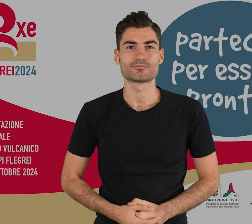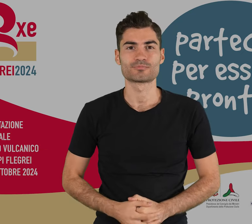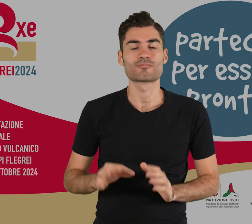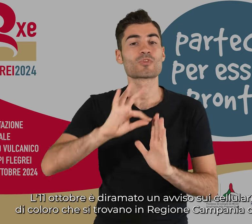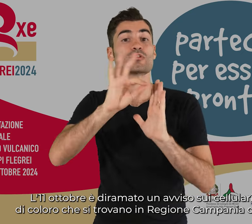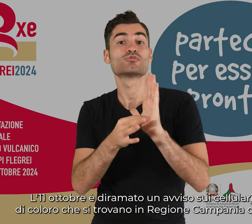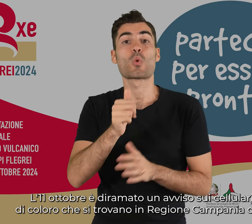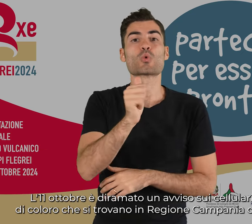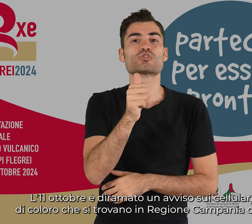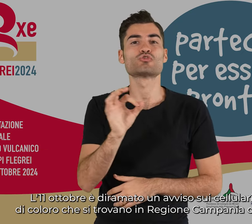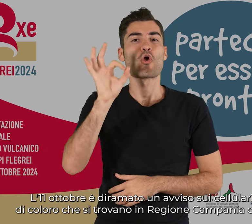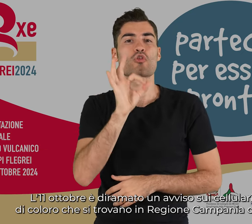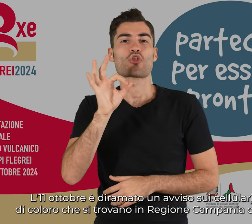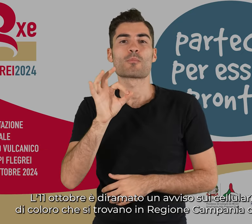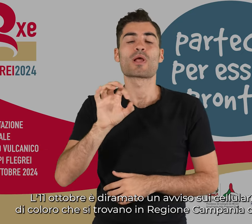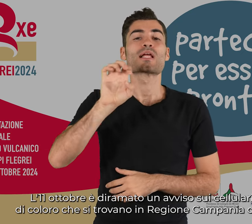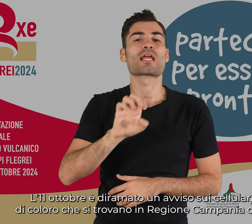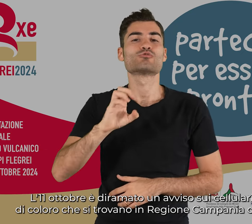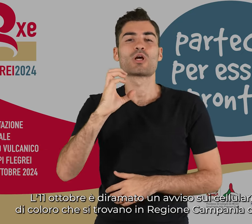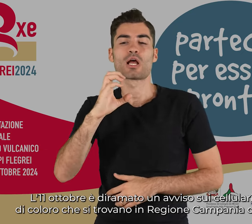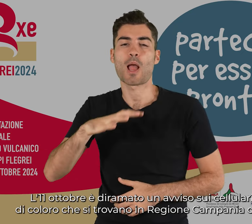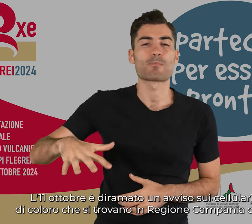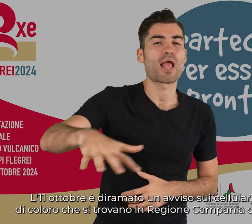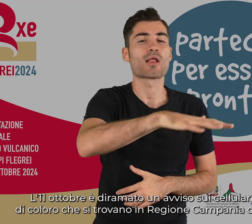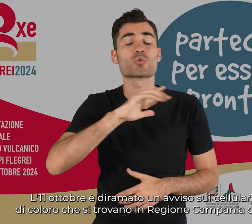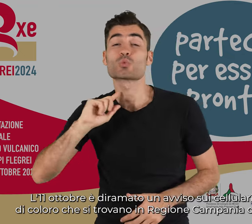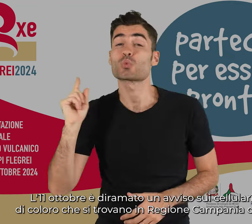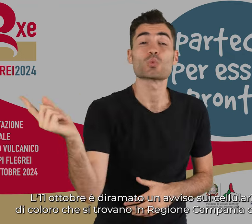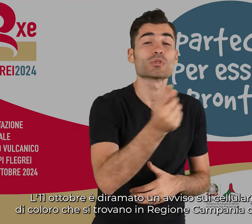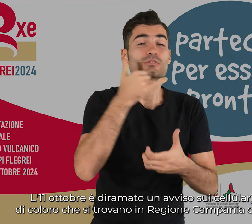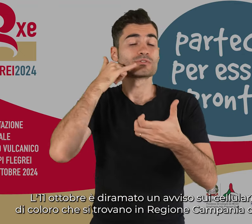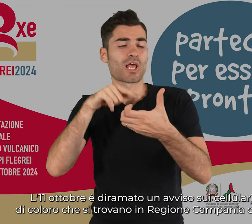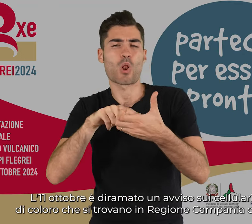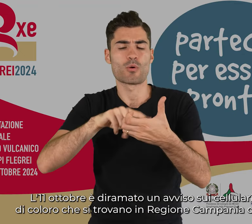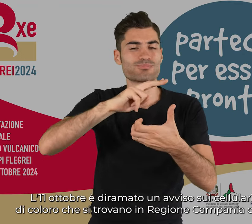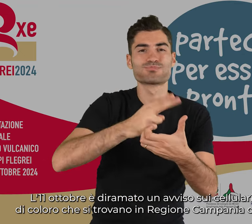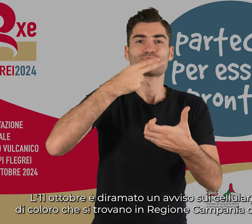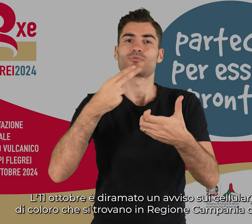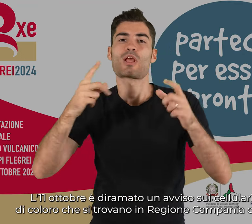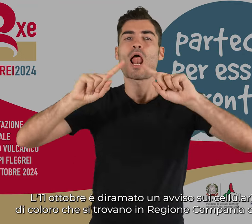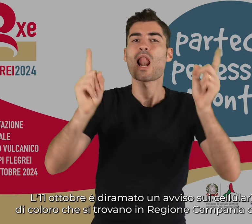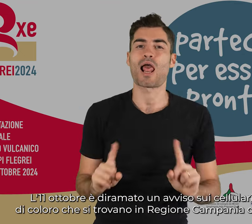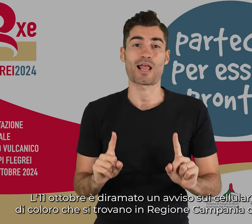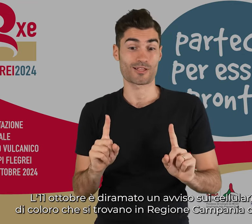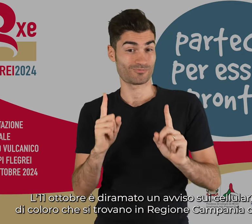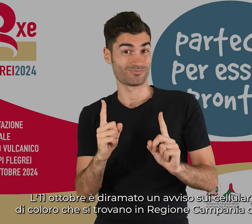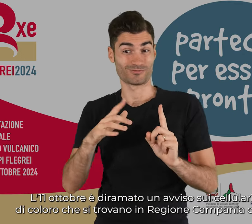L'11 ottobre è diramato un avviso sui cellulari di coloro che si trovano in Regione Campania che,